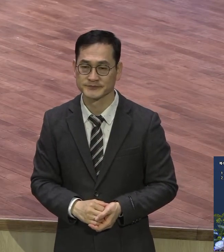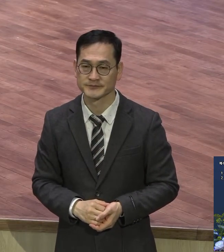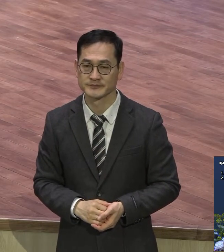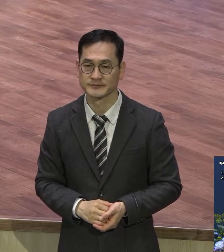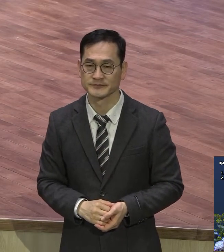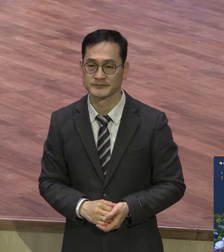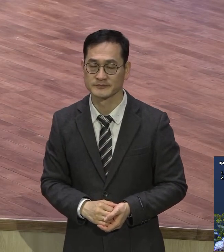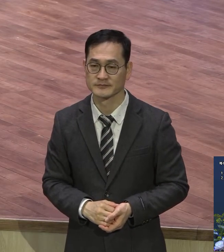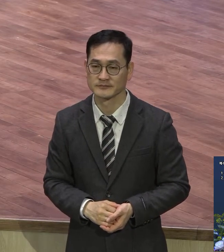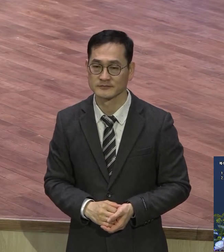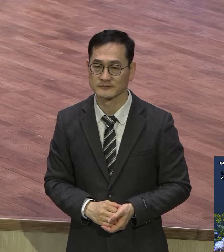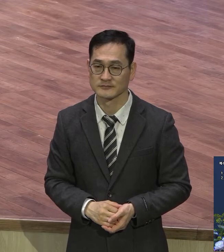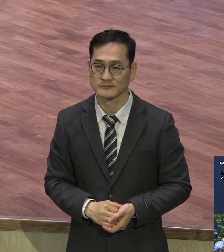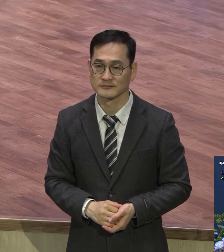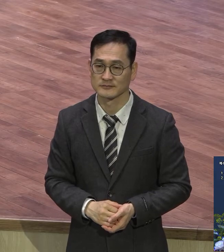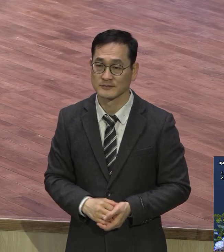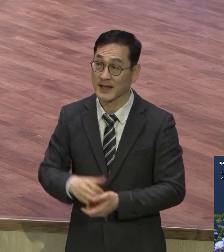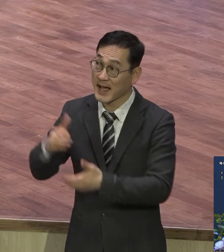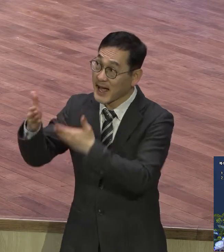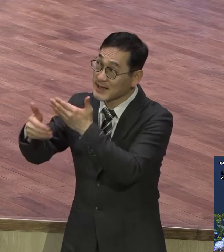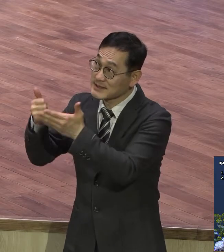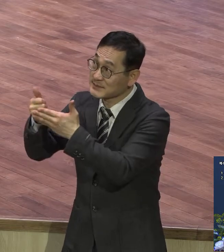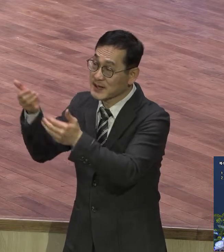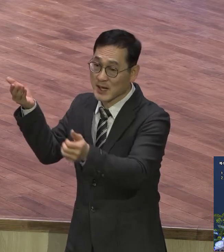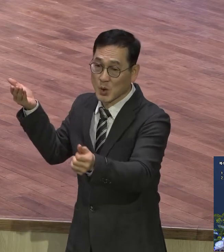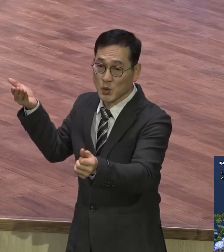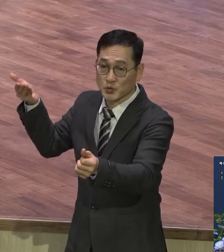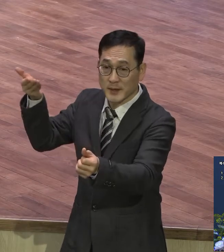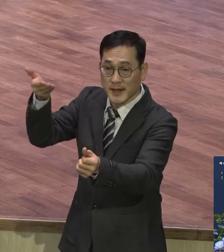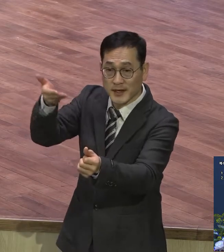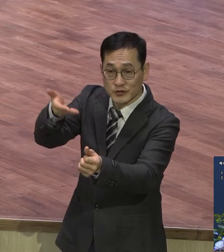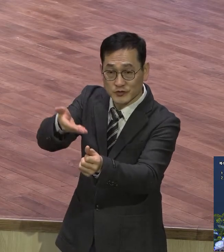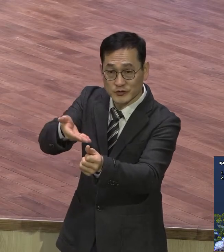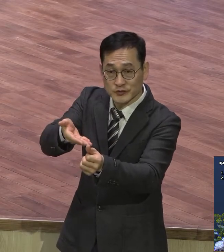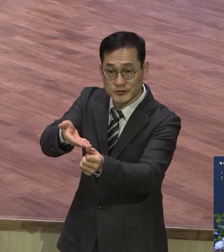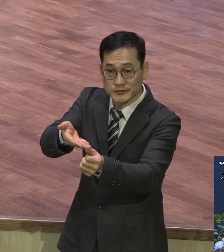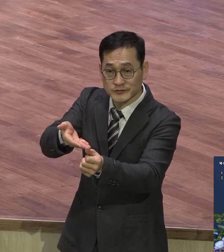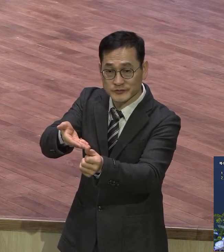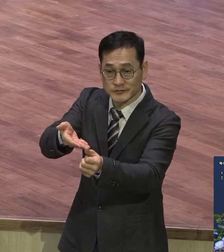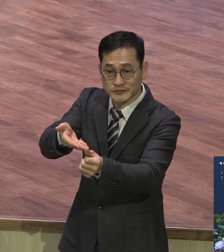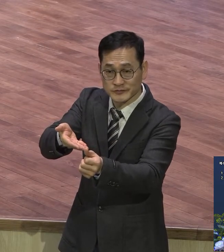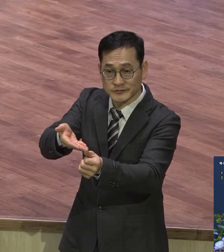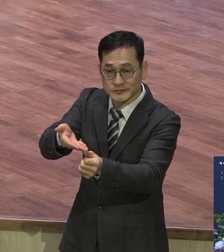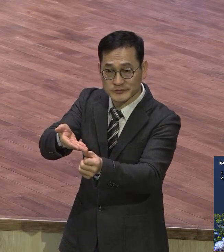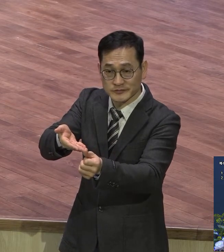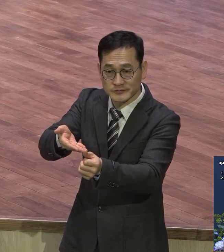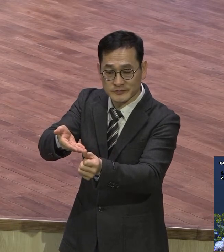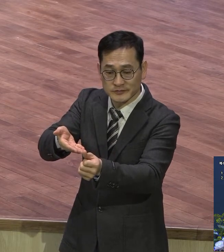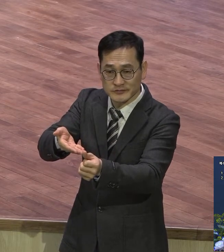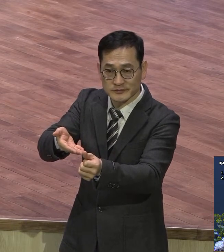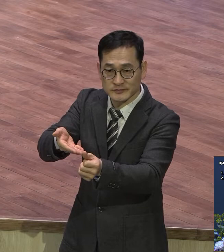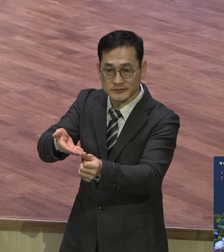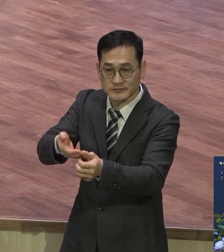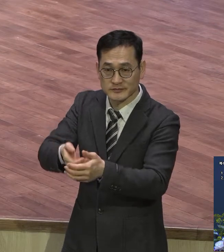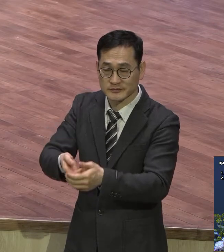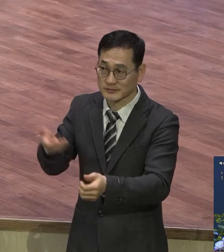하나님이 공급해 주시는 것으로 풍성한 삶을 살겠다고 고백하는 응답 받으시기 바랍니다